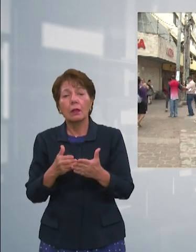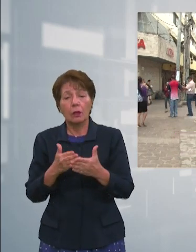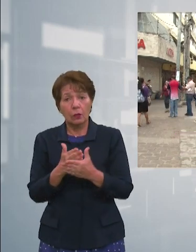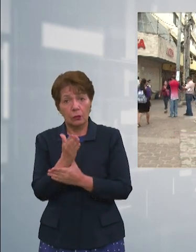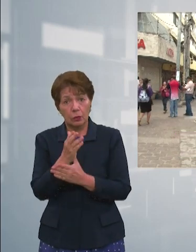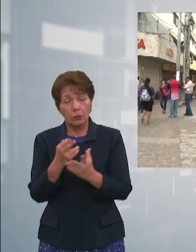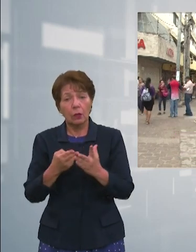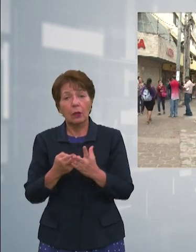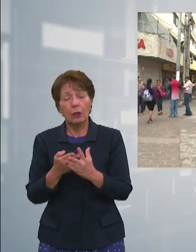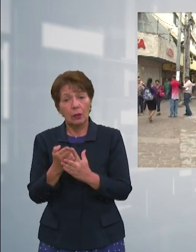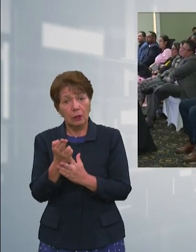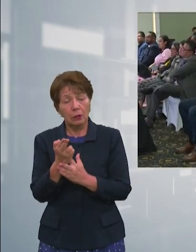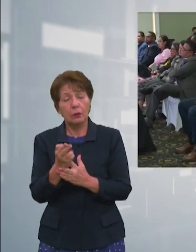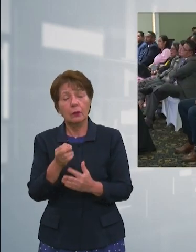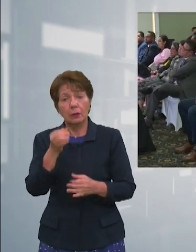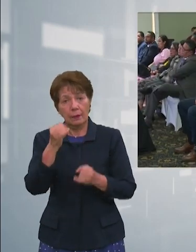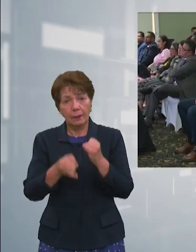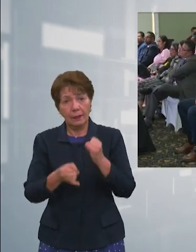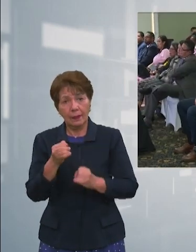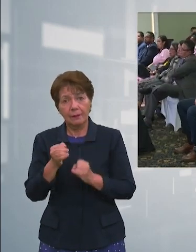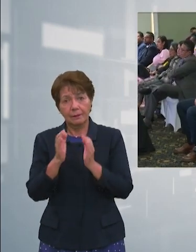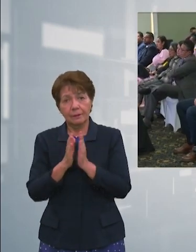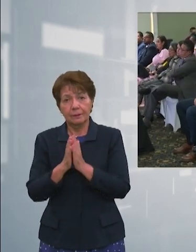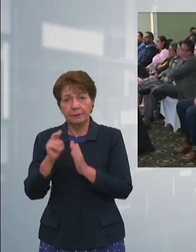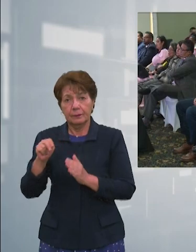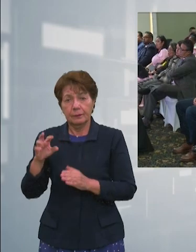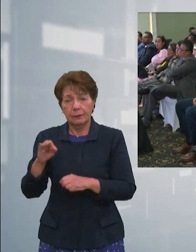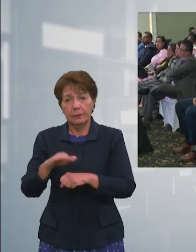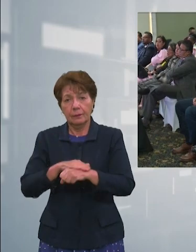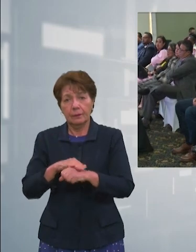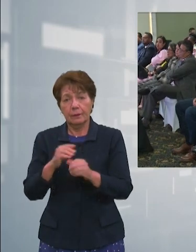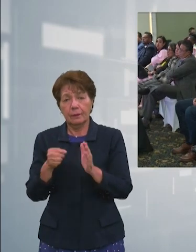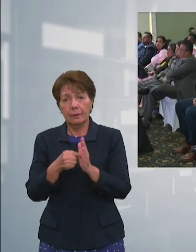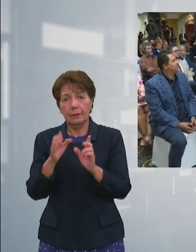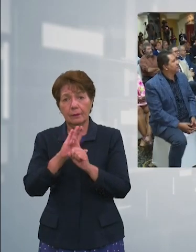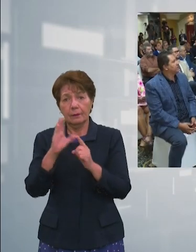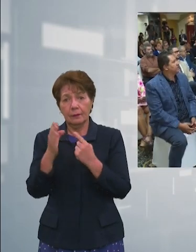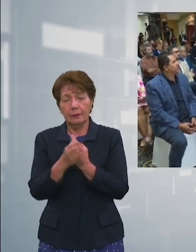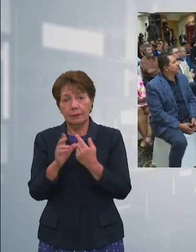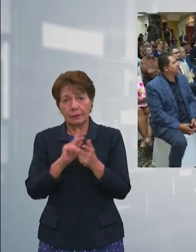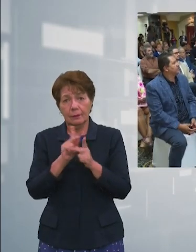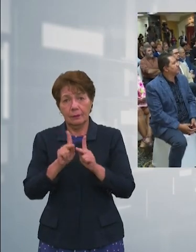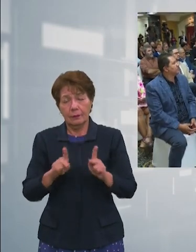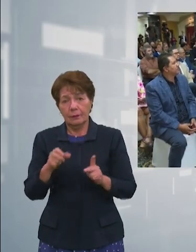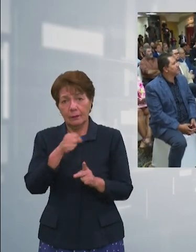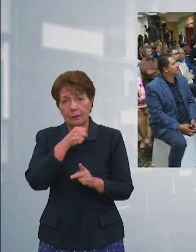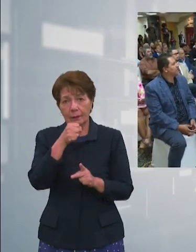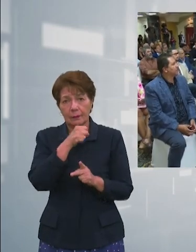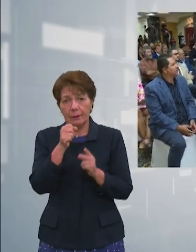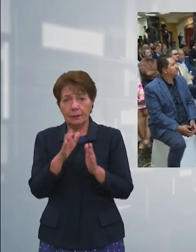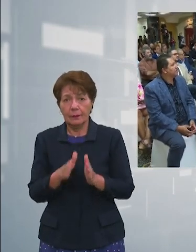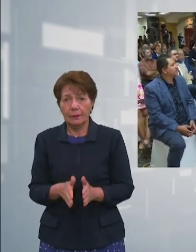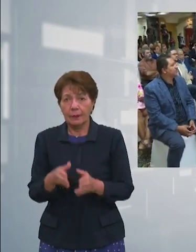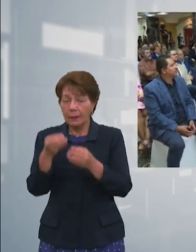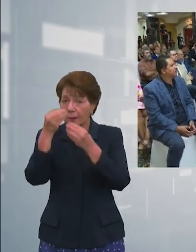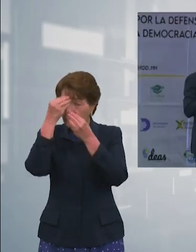justicia. Desde su Yapa Medio Sinotifides le invitamos a fomentar una cultura de paz con las imágenes de Erlan Cruz les